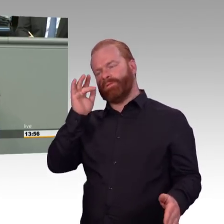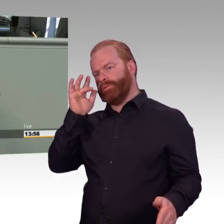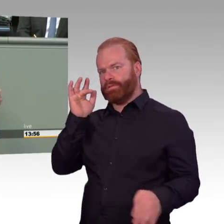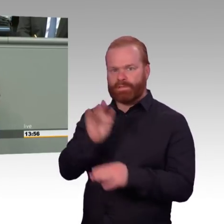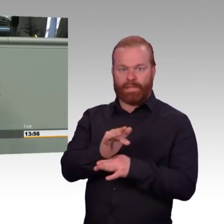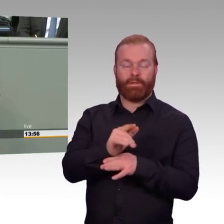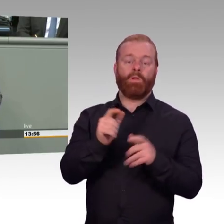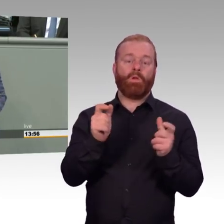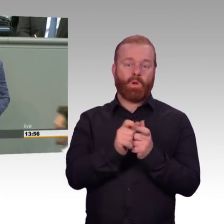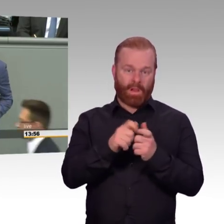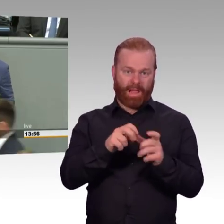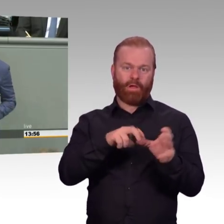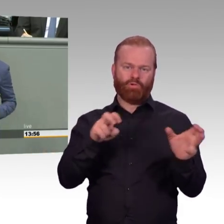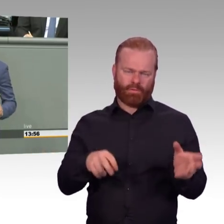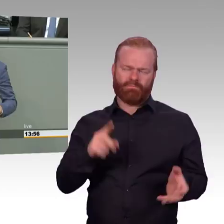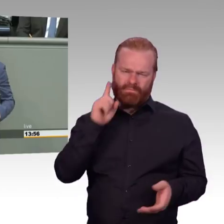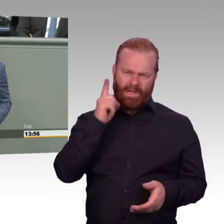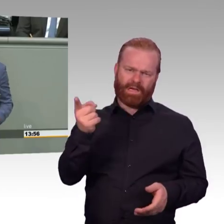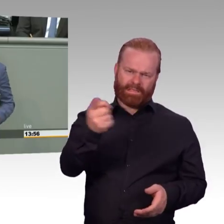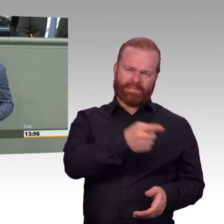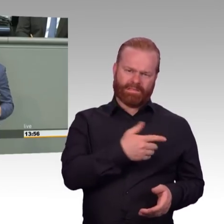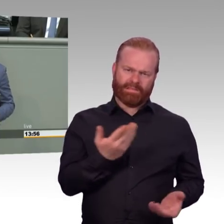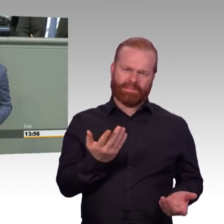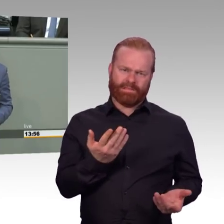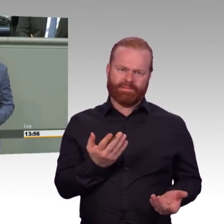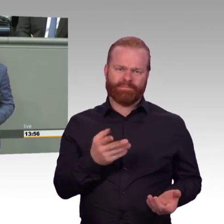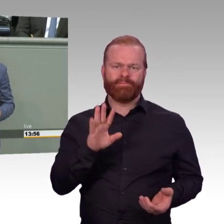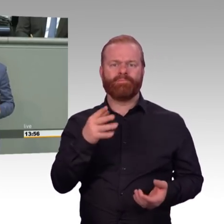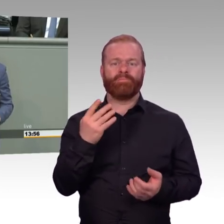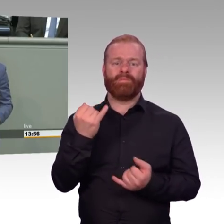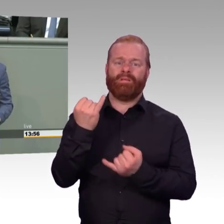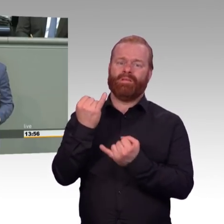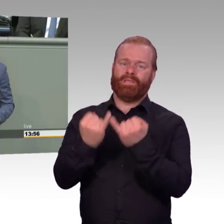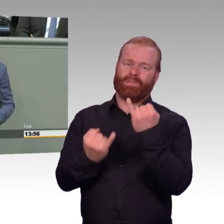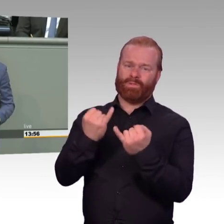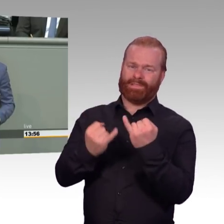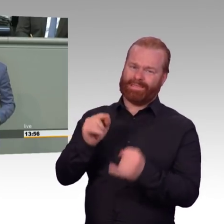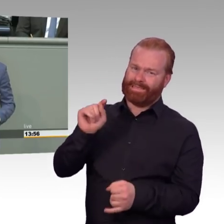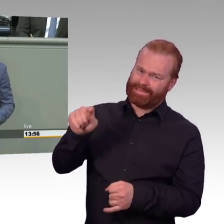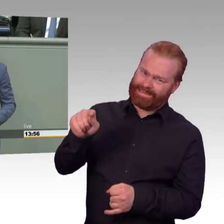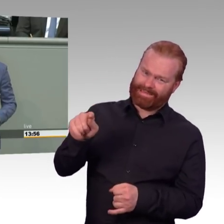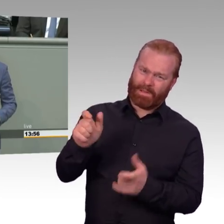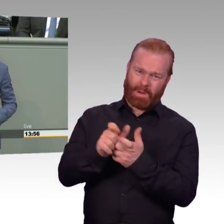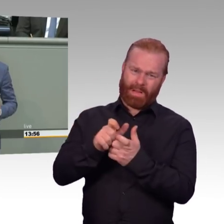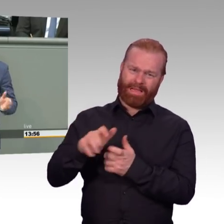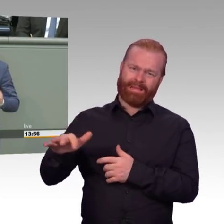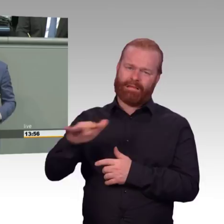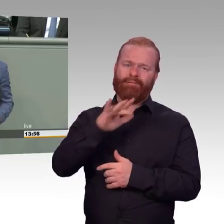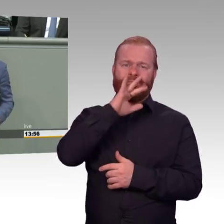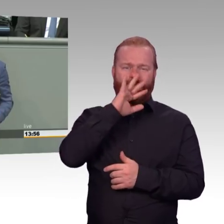Für die strukturschwachen Regionen im Osten, wie meine Heimatregion, die Lausitz, ist dies der Todesstoß. Der Ausstieg aus